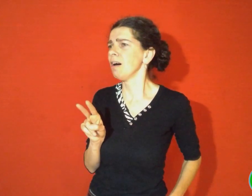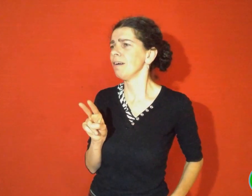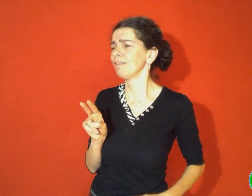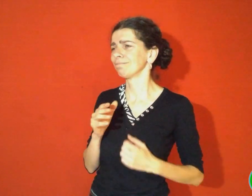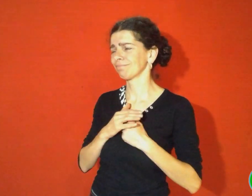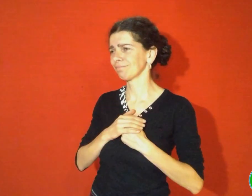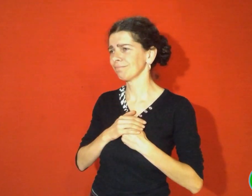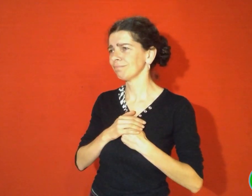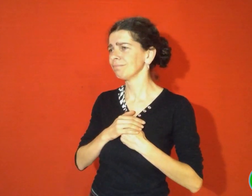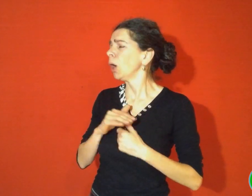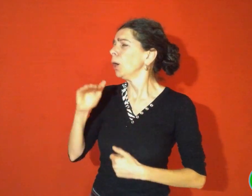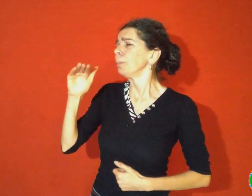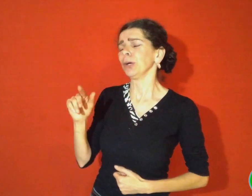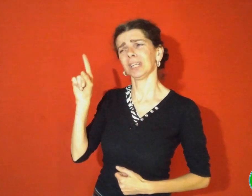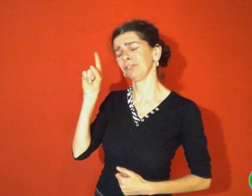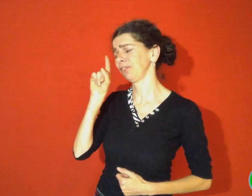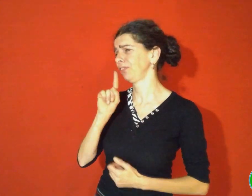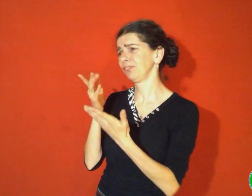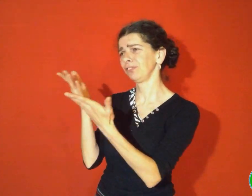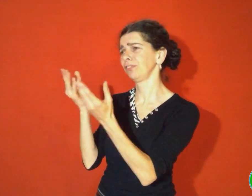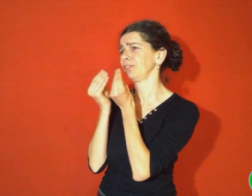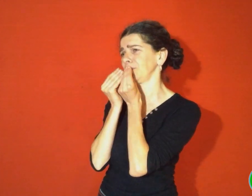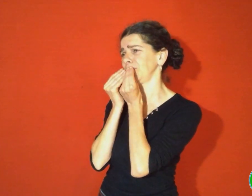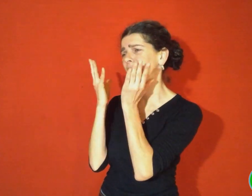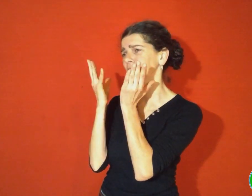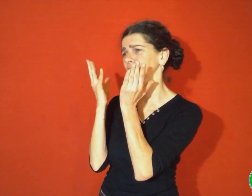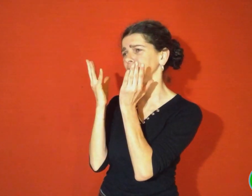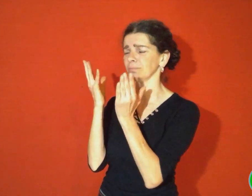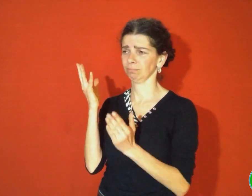« Très chère petite fille, dit-il,